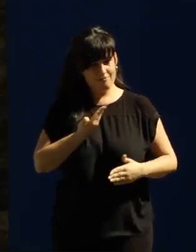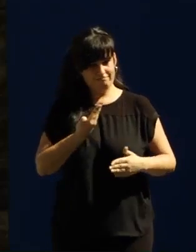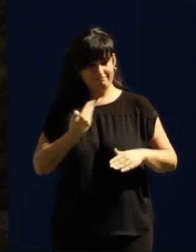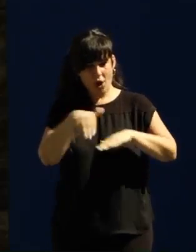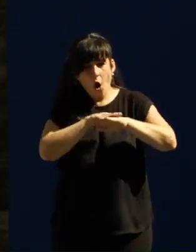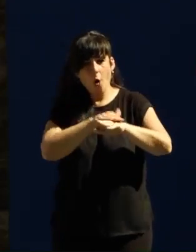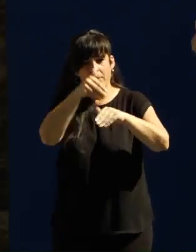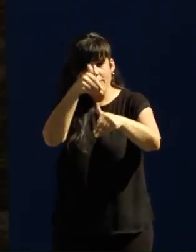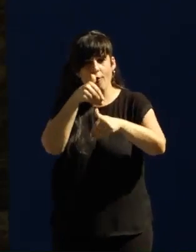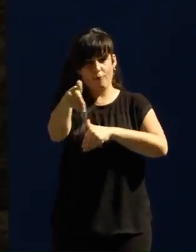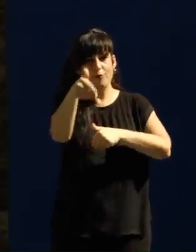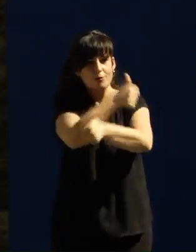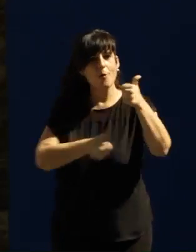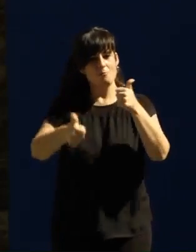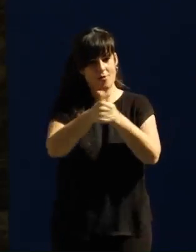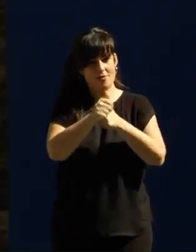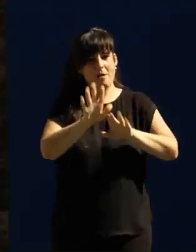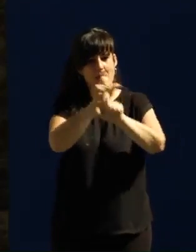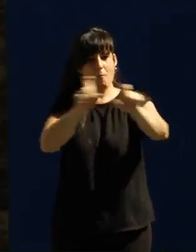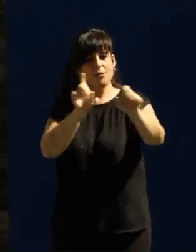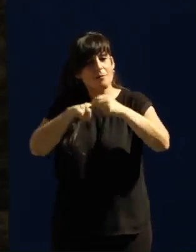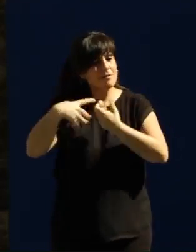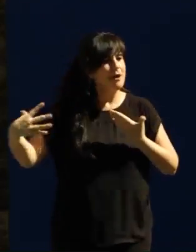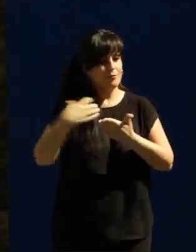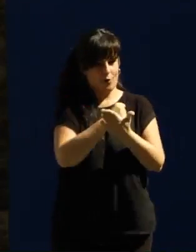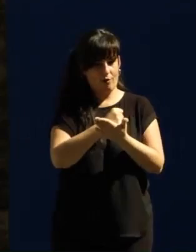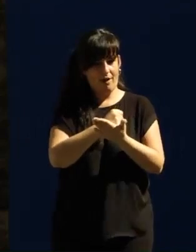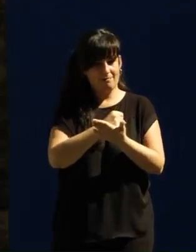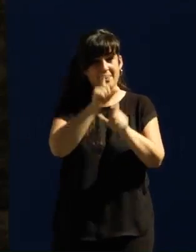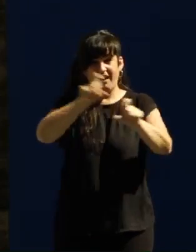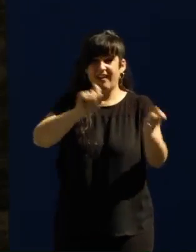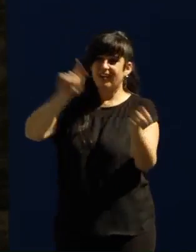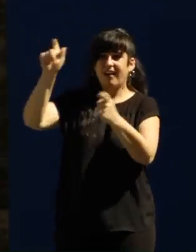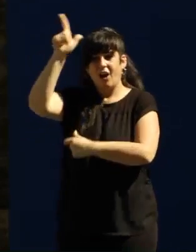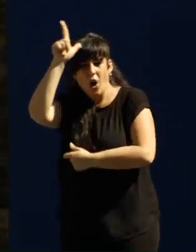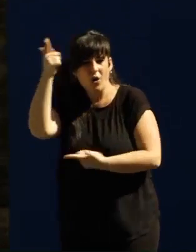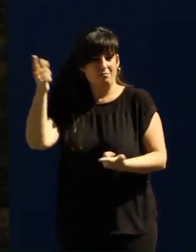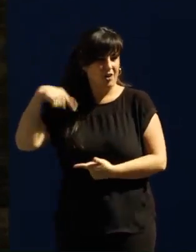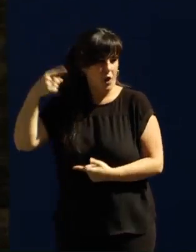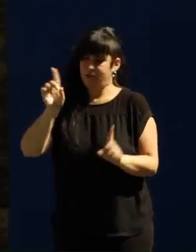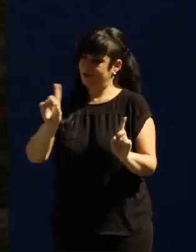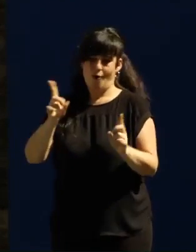servicio de un futuro con la gente dentro, no con la gente emigrando a Alemania o emigrando a Londres.